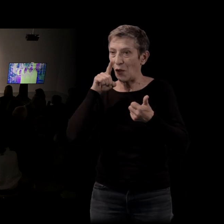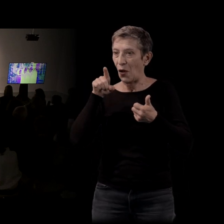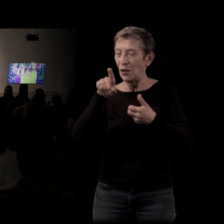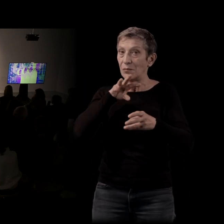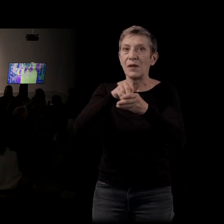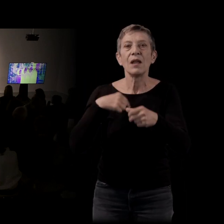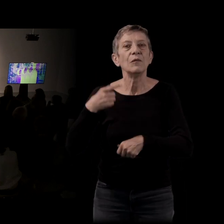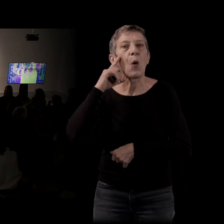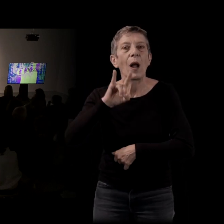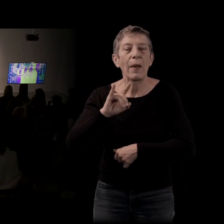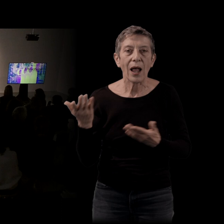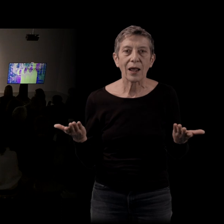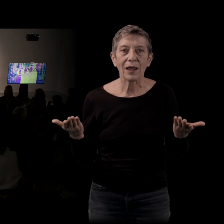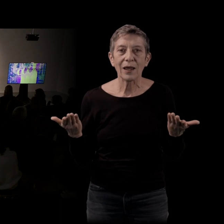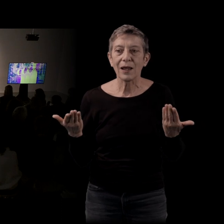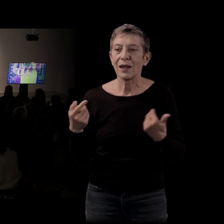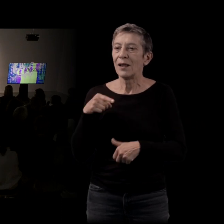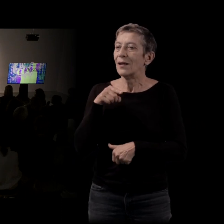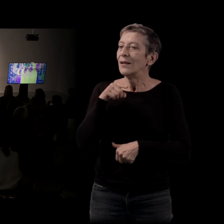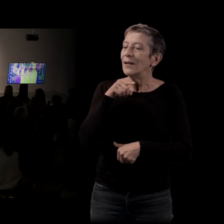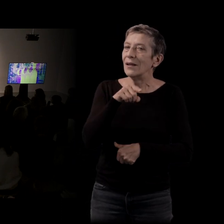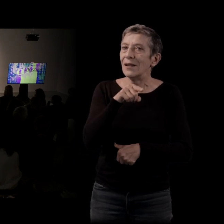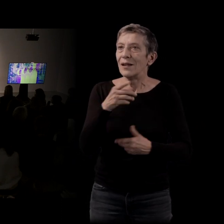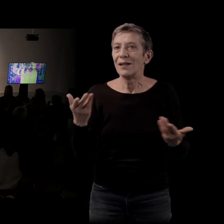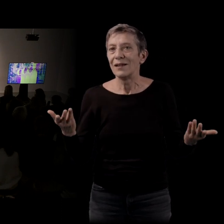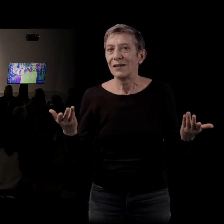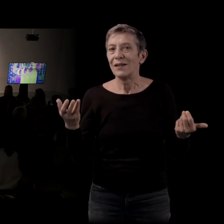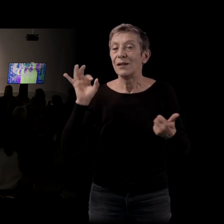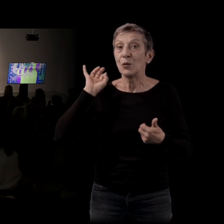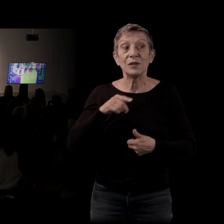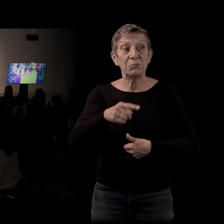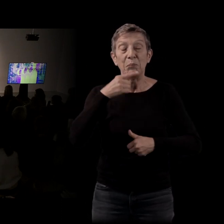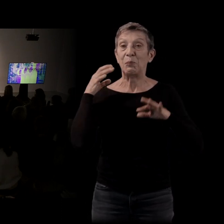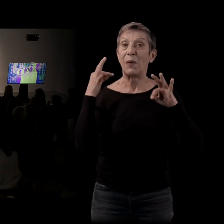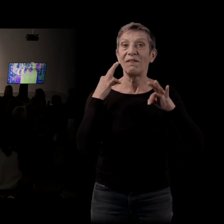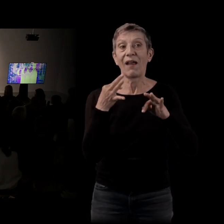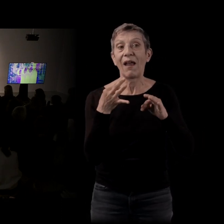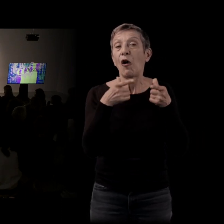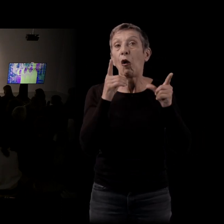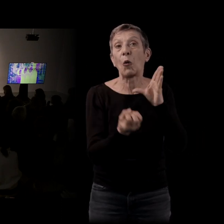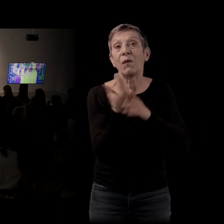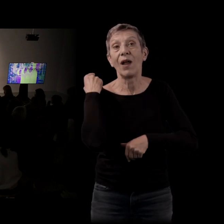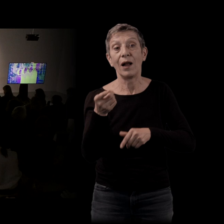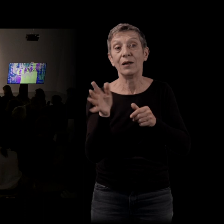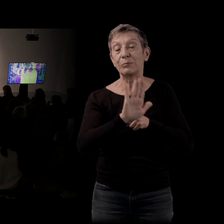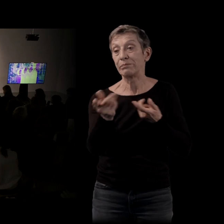il ironise quand même sur cette novlangue managériale. Bon, là, il y a cet aspect aussi.